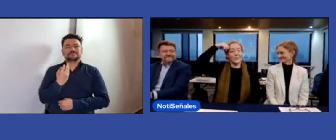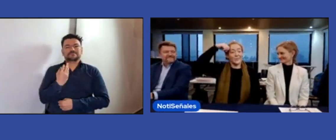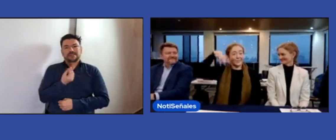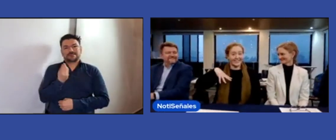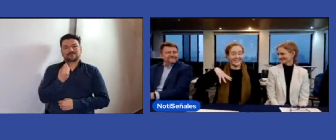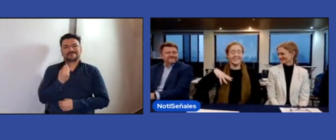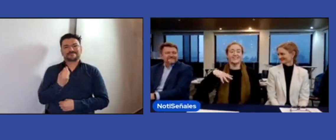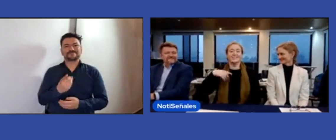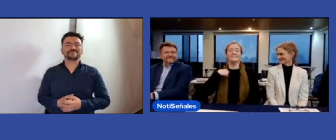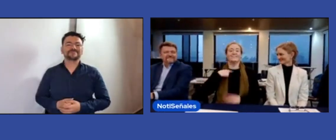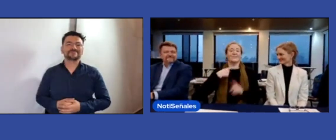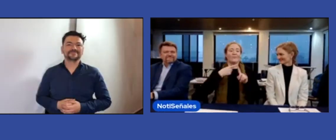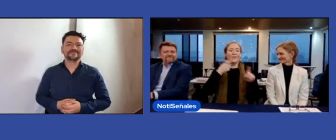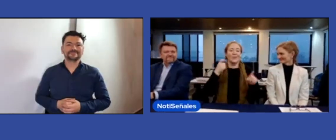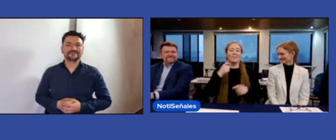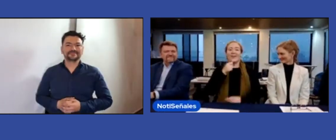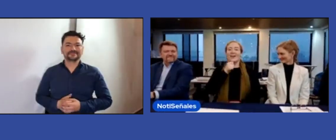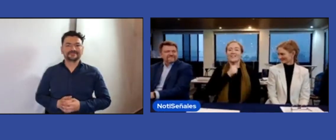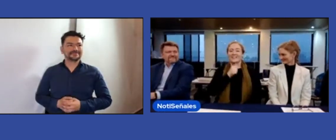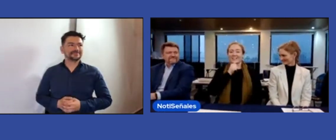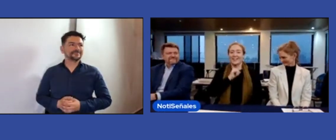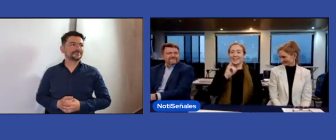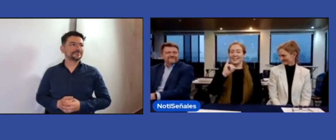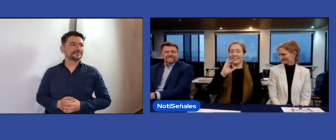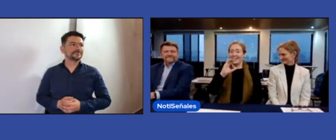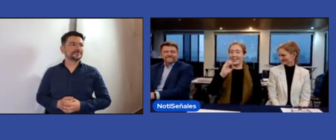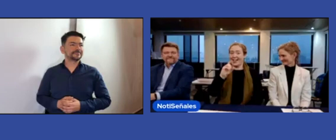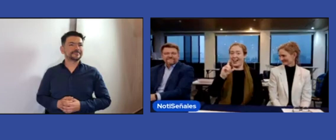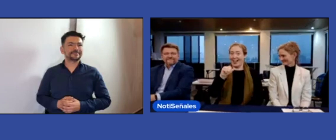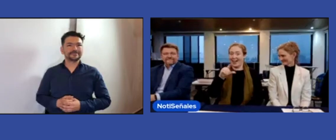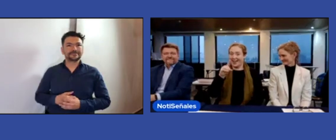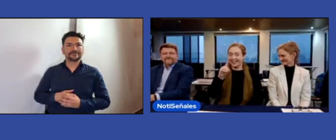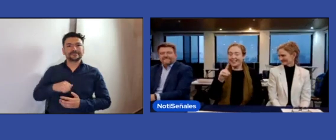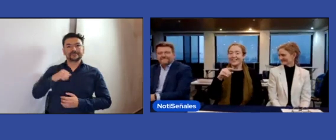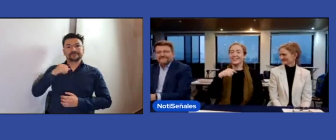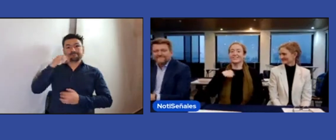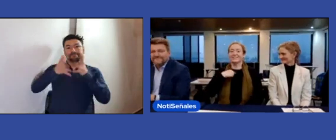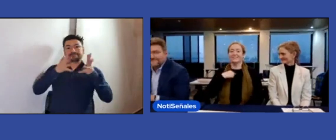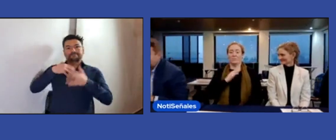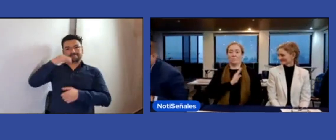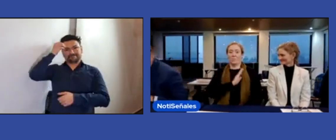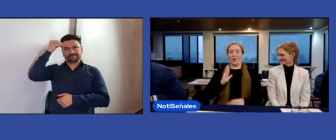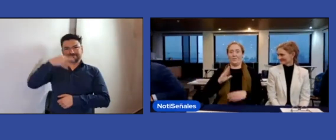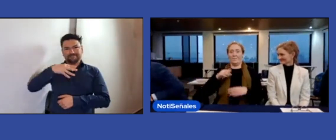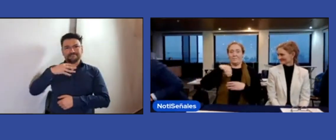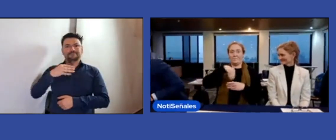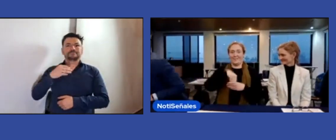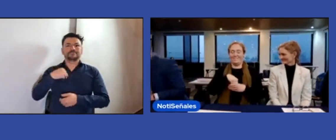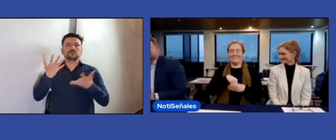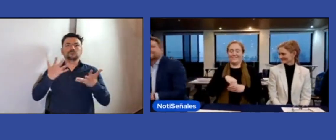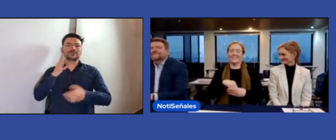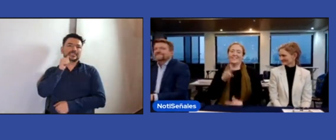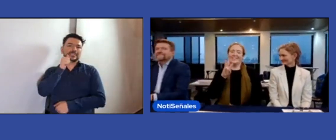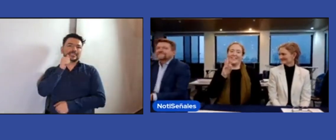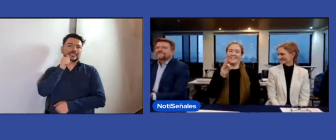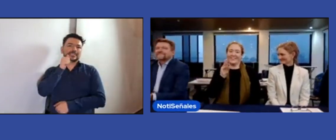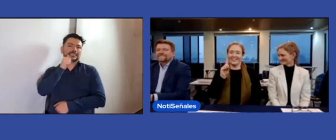Hola, yo soy Jordis y soy de Islandia. Hago parte de la junta de la